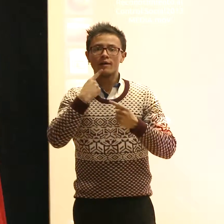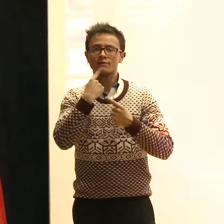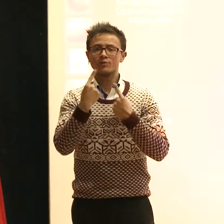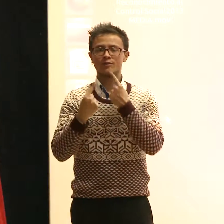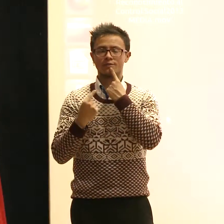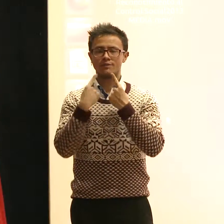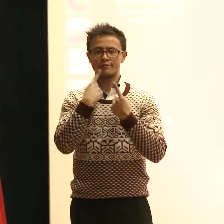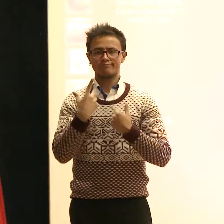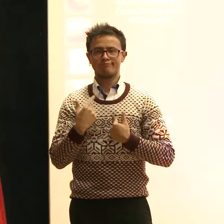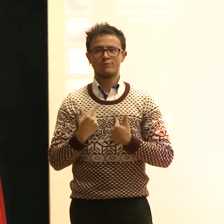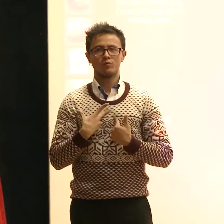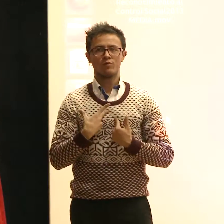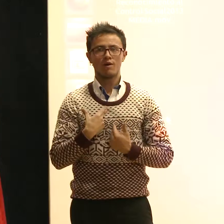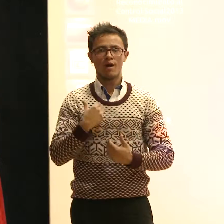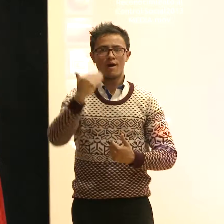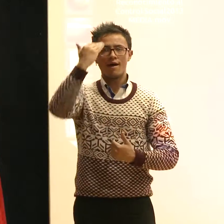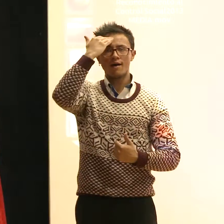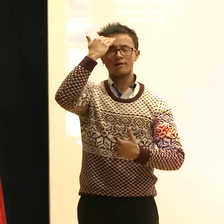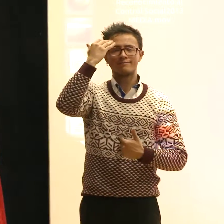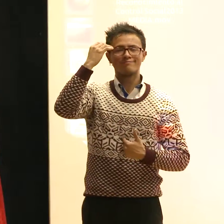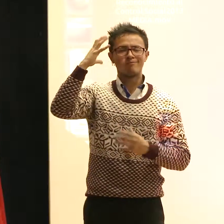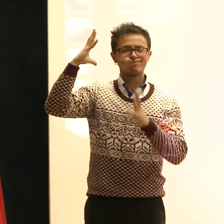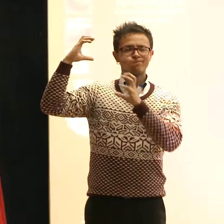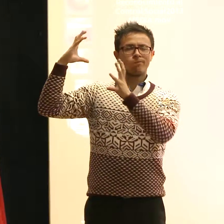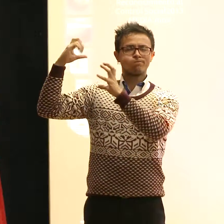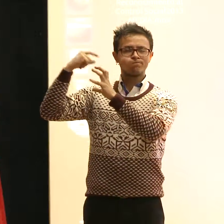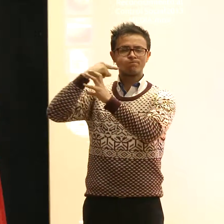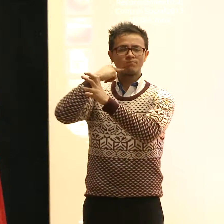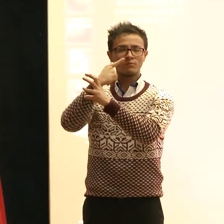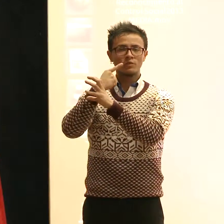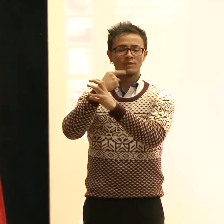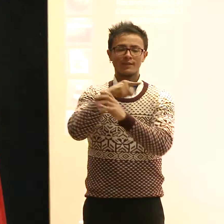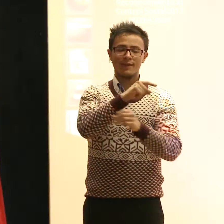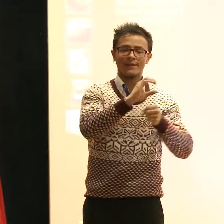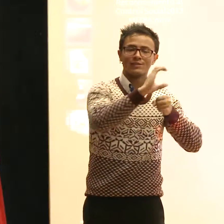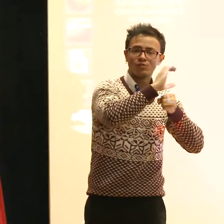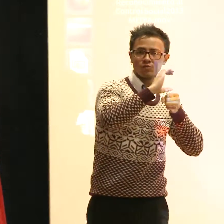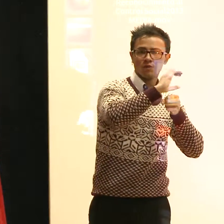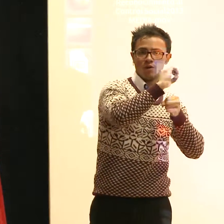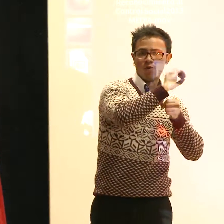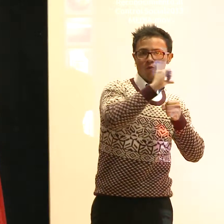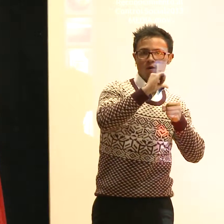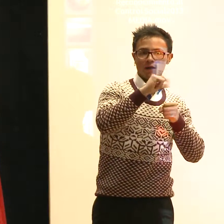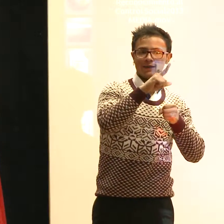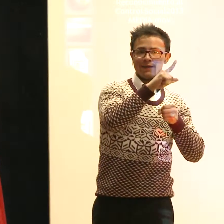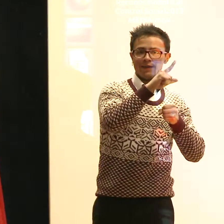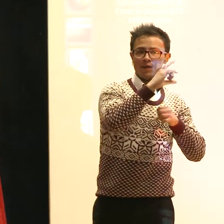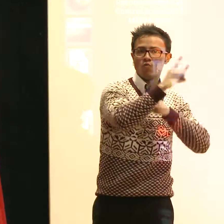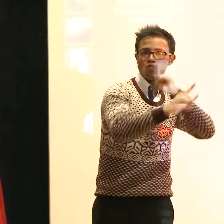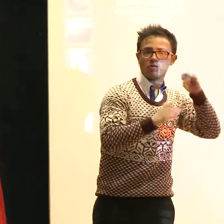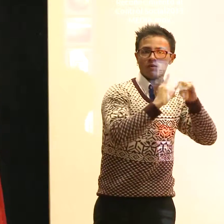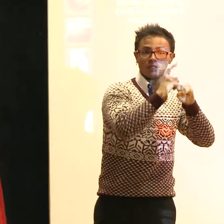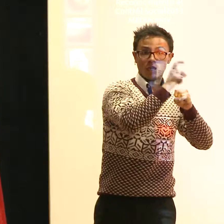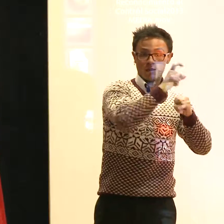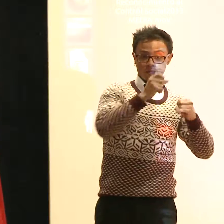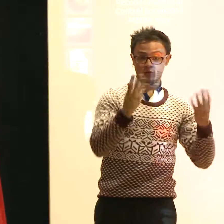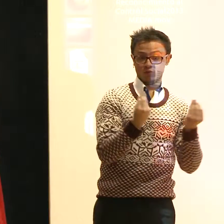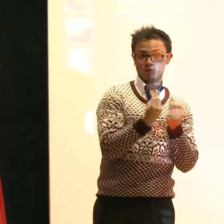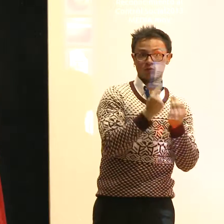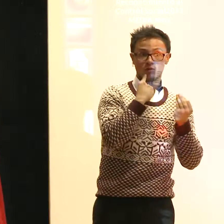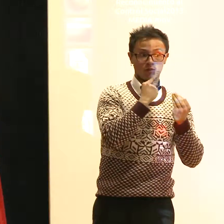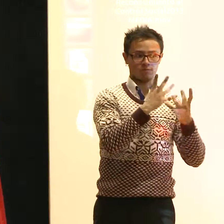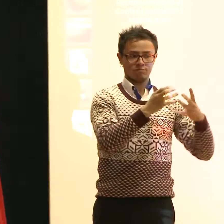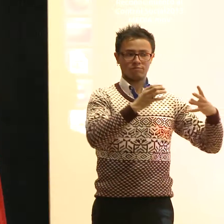que ser capaces de pensar en la ciudadanía universal, respetando